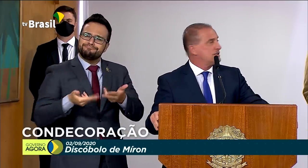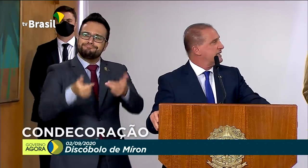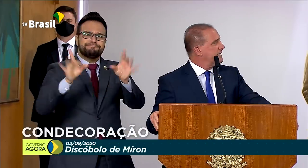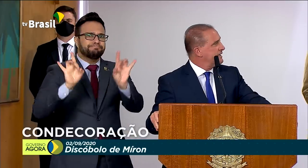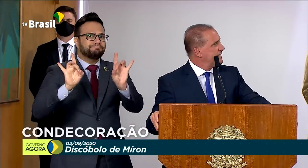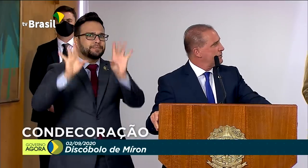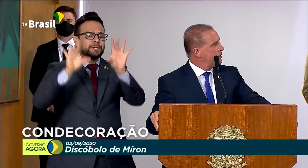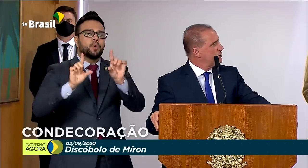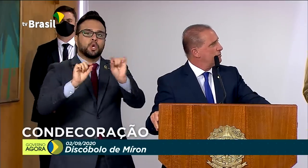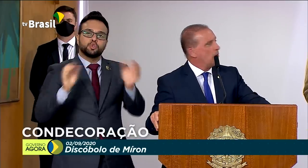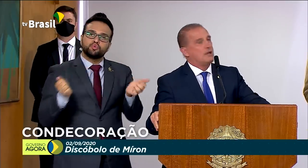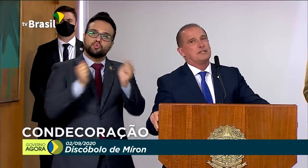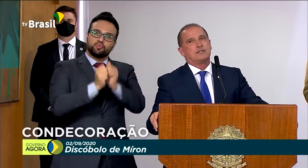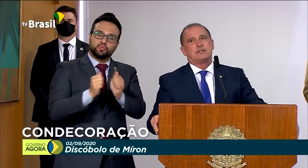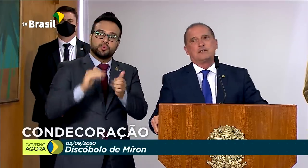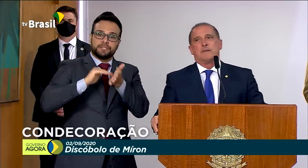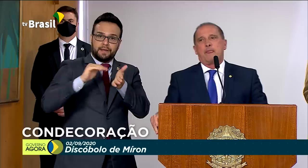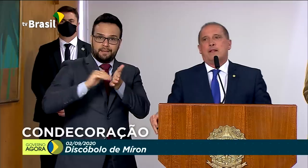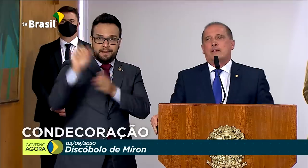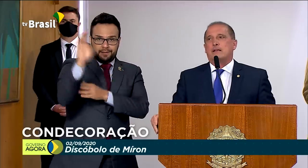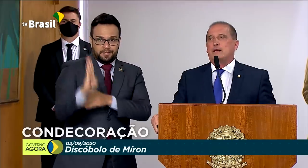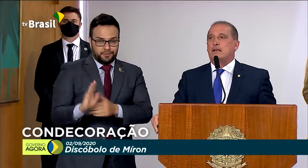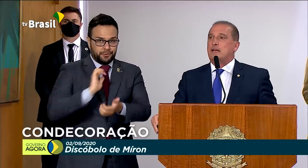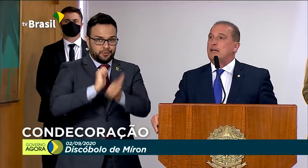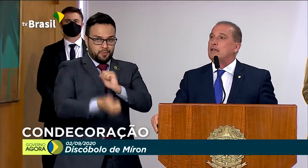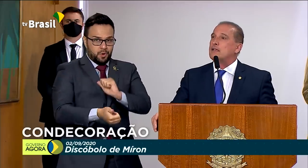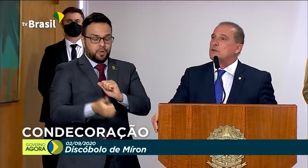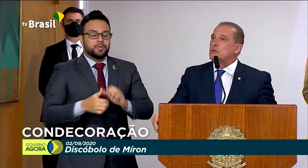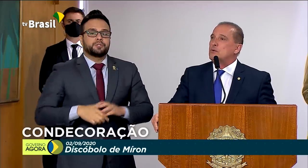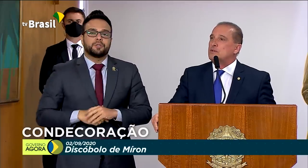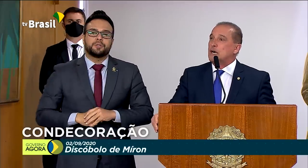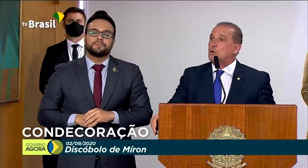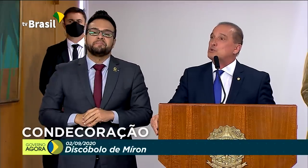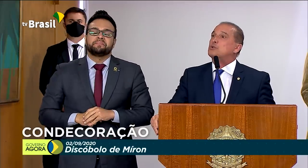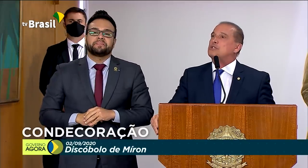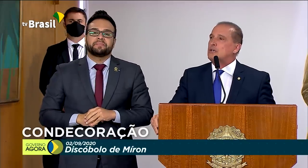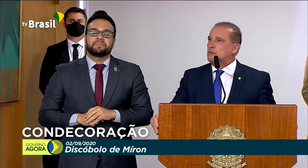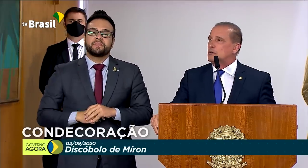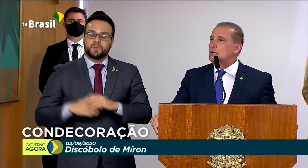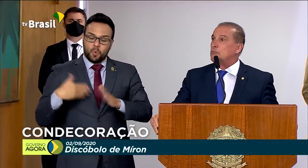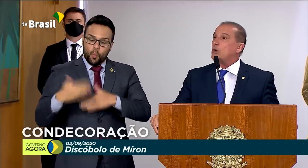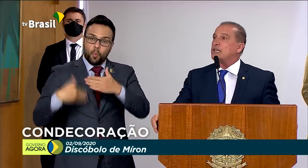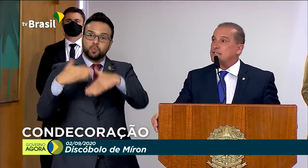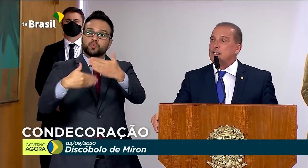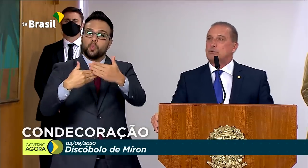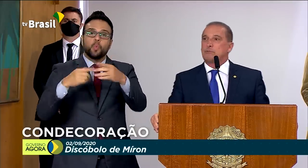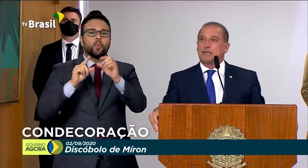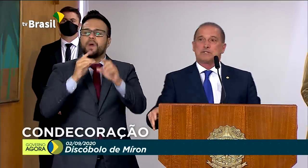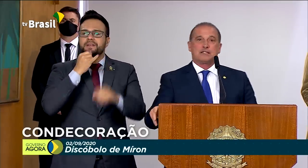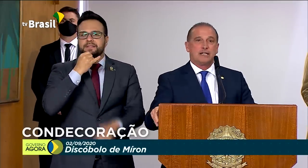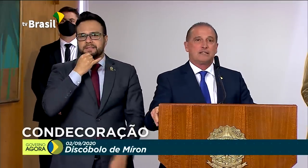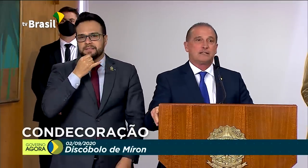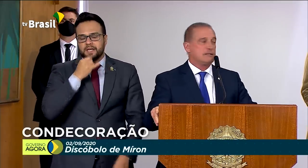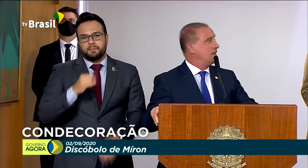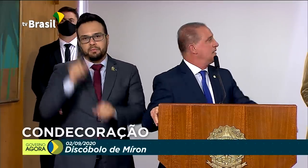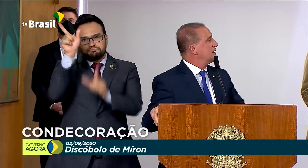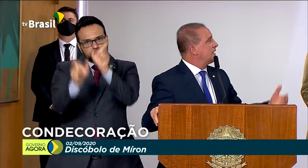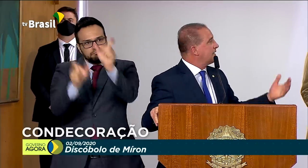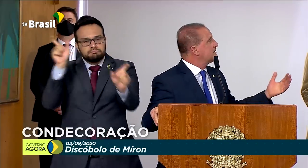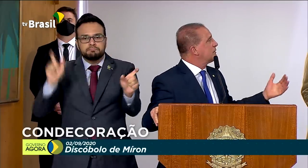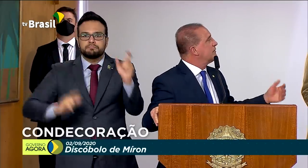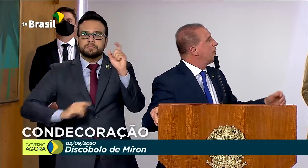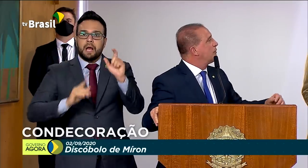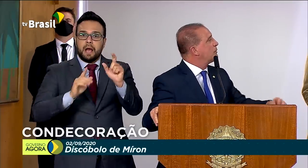junto à Secretaria Nacional de Esporte, na construção, por exemplo, para os atletas,